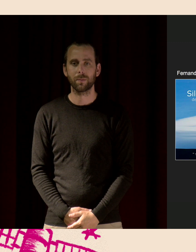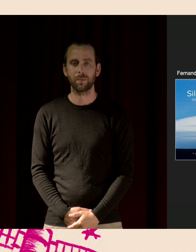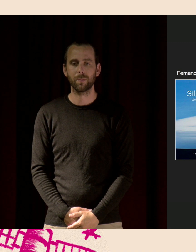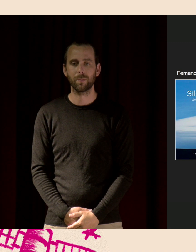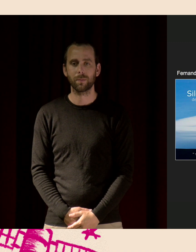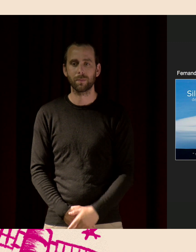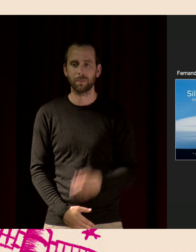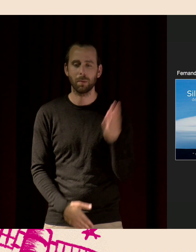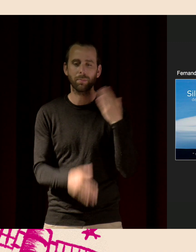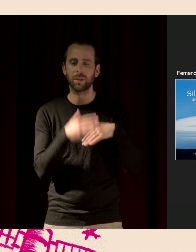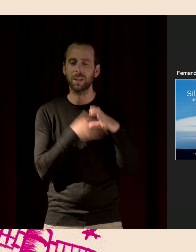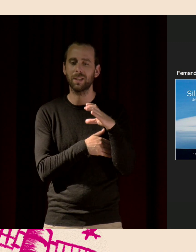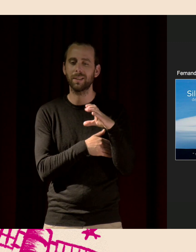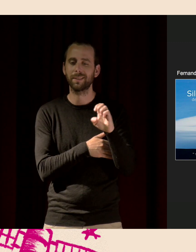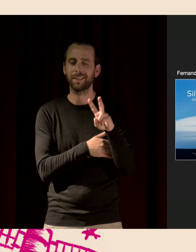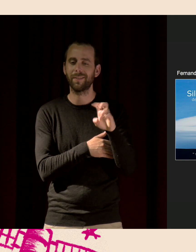Dans les Cévennes, pas loin.